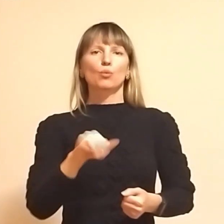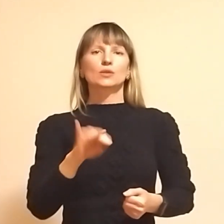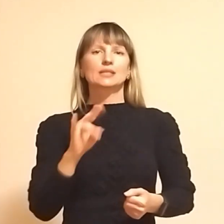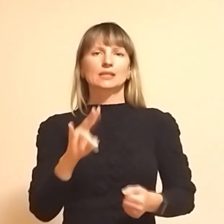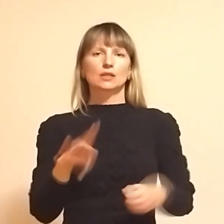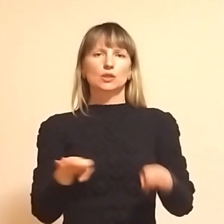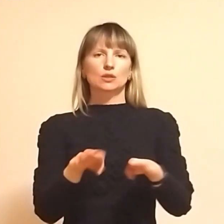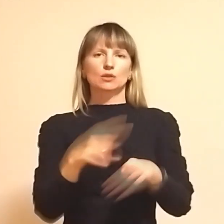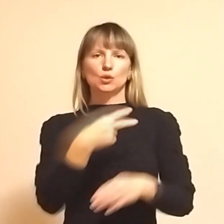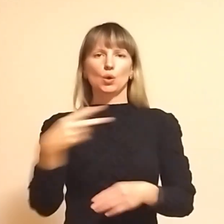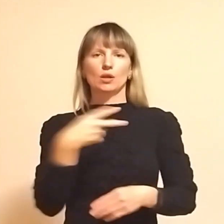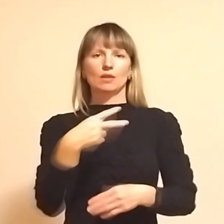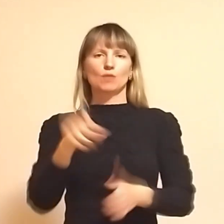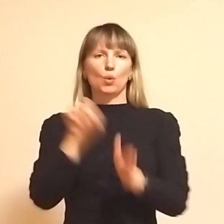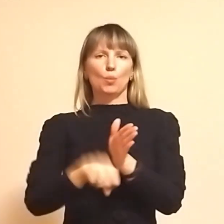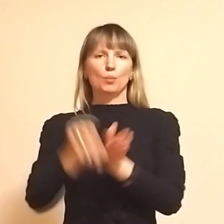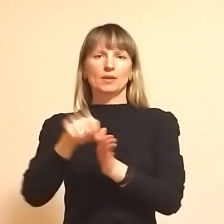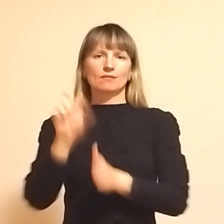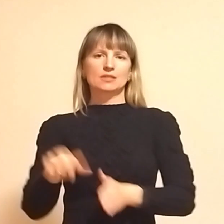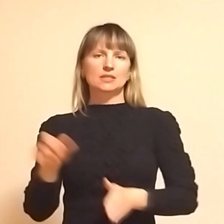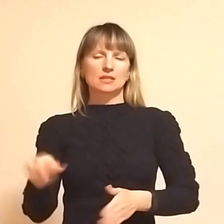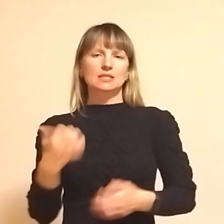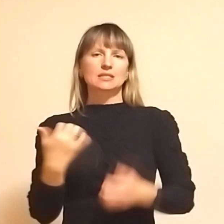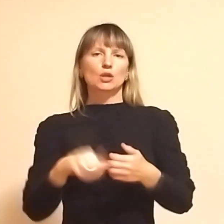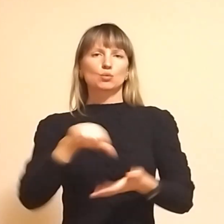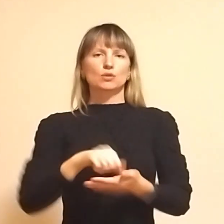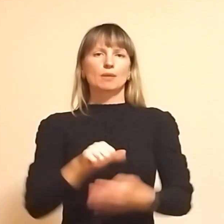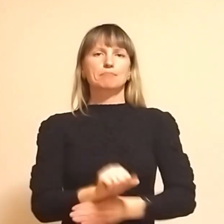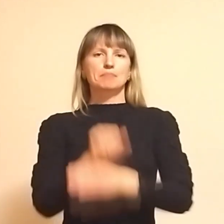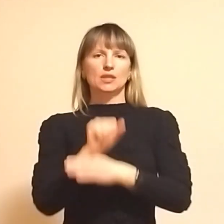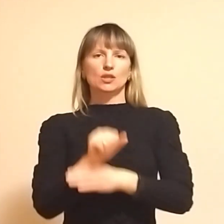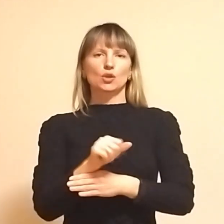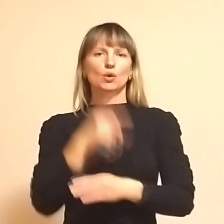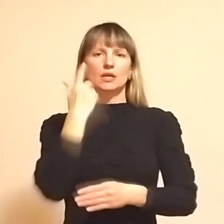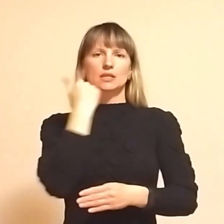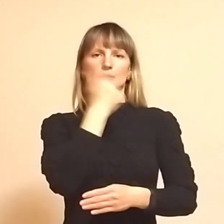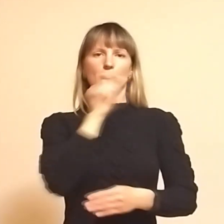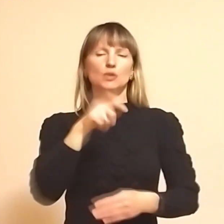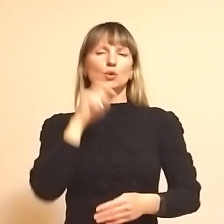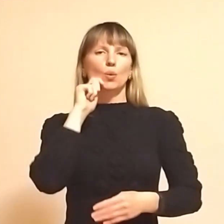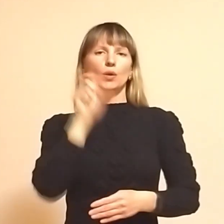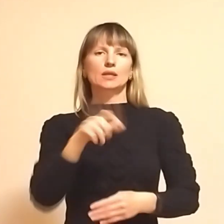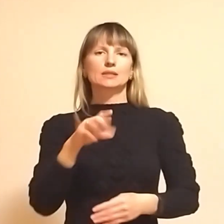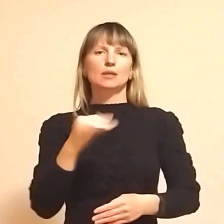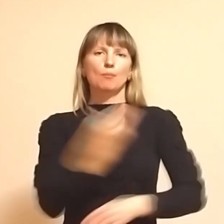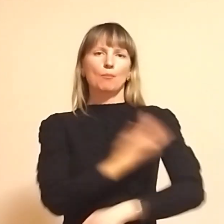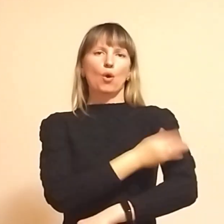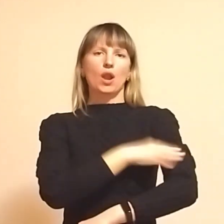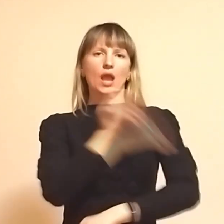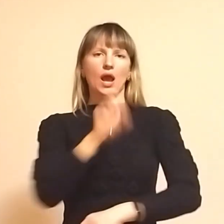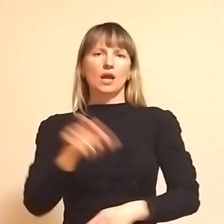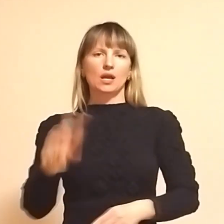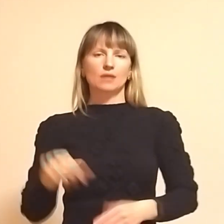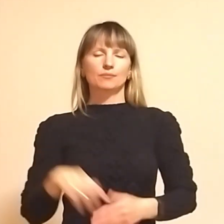дорівнює вбивця. Серед учасників мітингу, зокрема, іспанці, українці та поляки. Сердечно